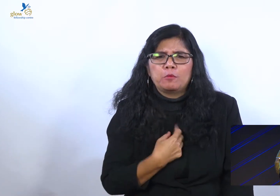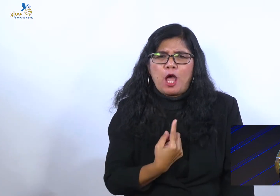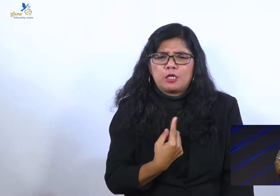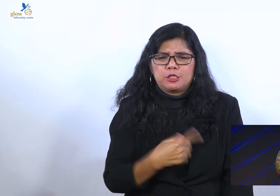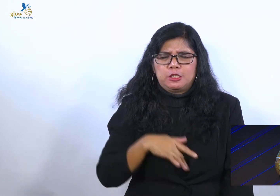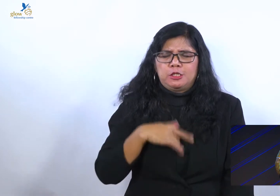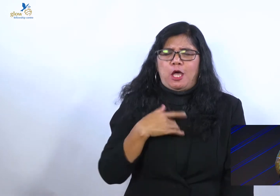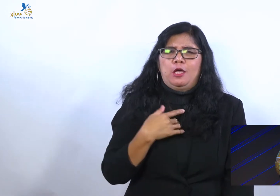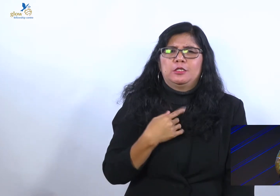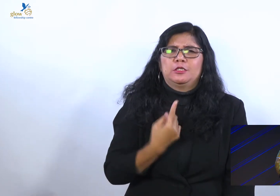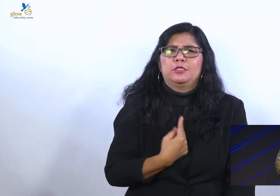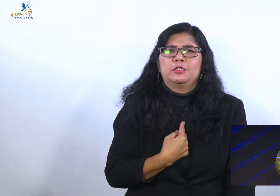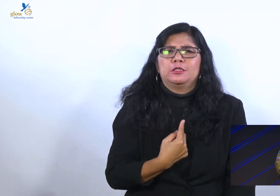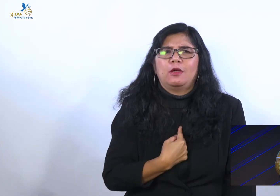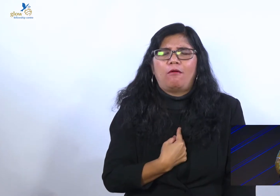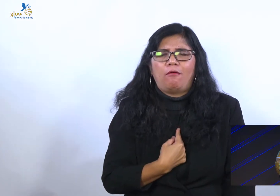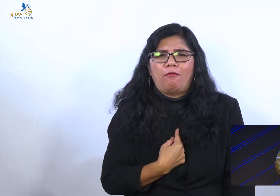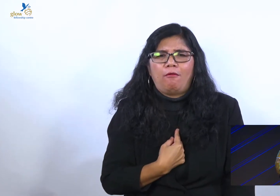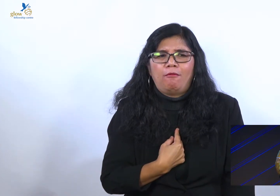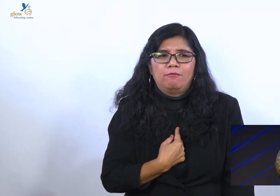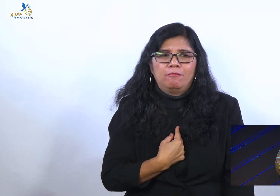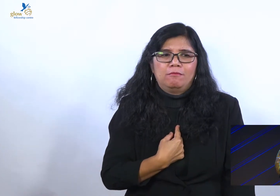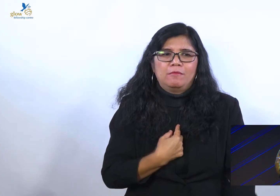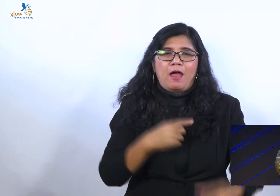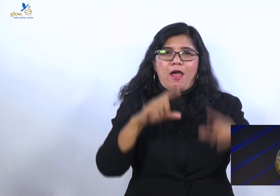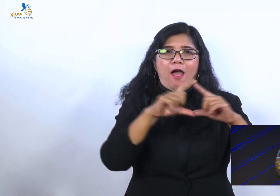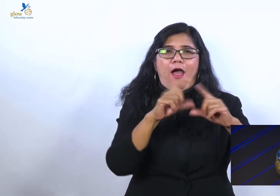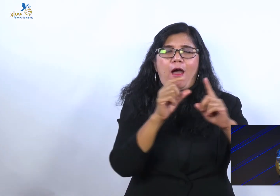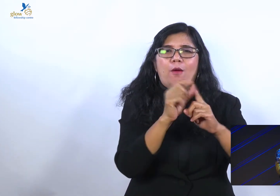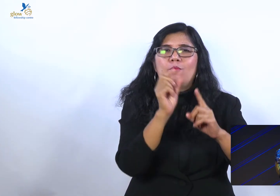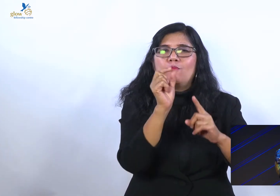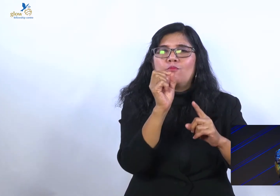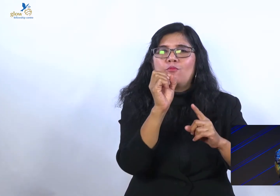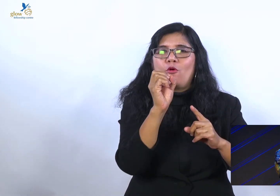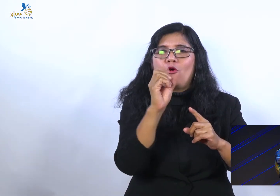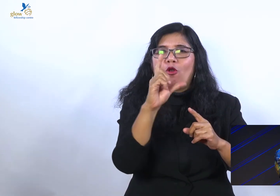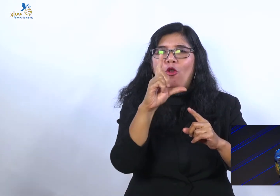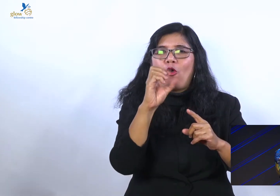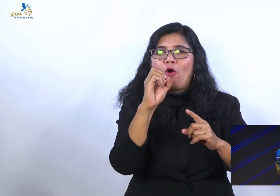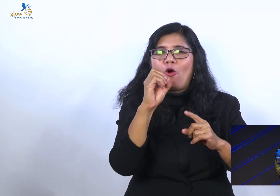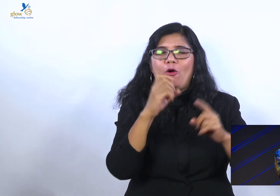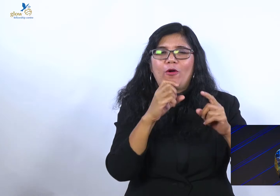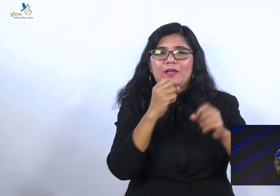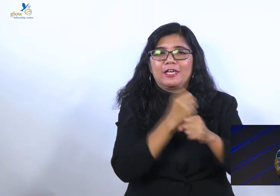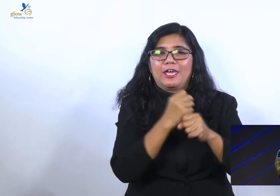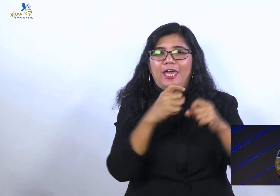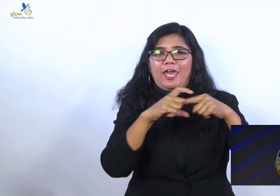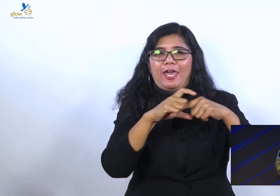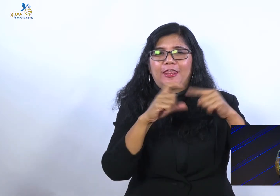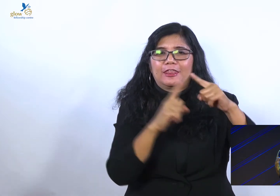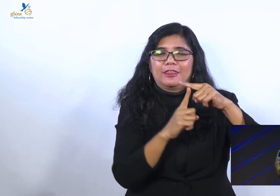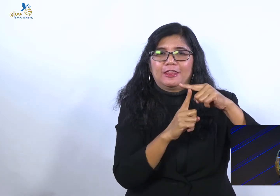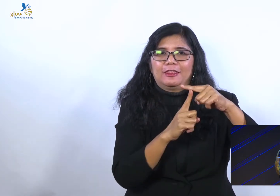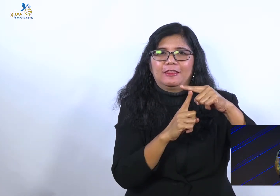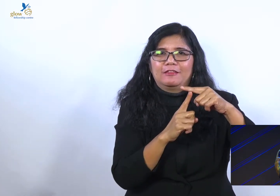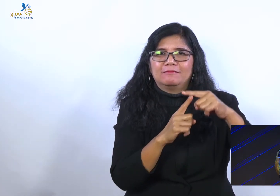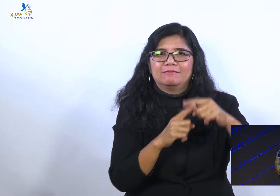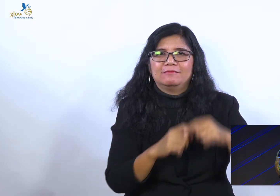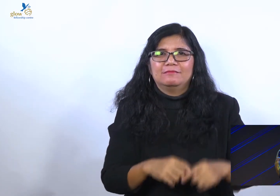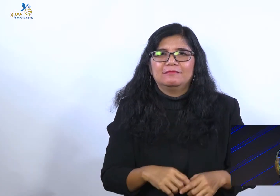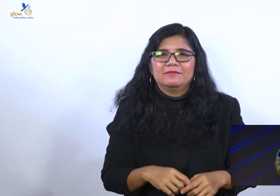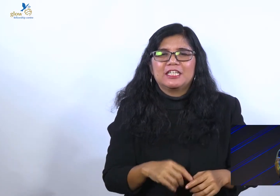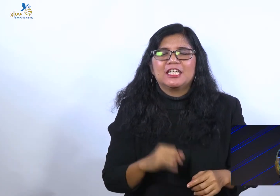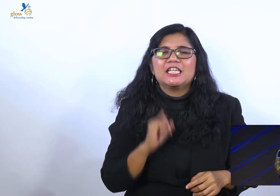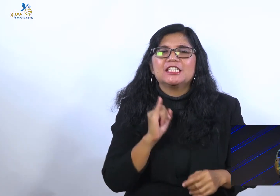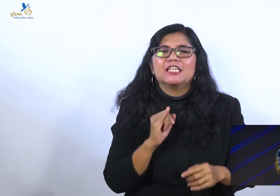hari-hari ini saya pikir, ada banyak orang bangga sekali menyebut dirinya, saya apologet Kristen, saya apologet Kristen. Sebenarnya aku yang kasih